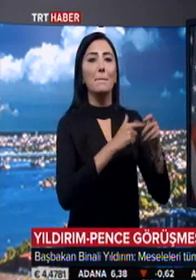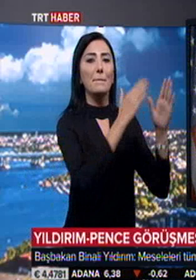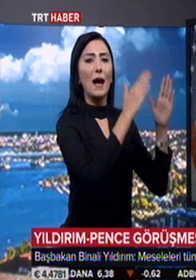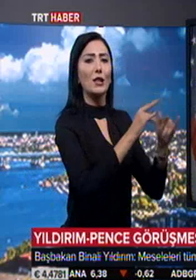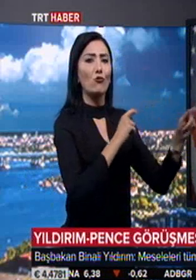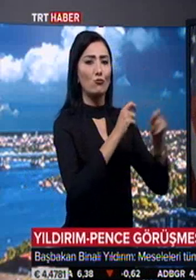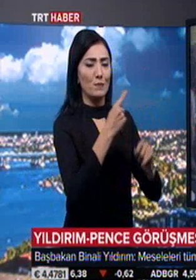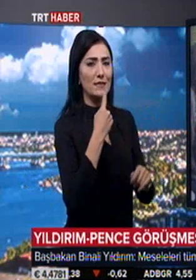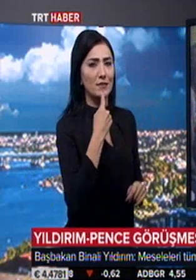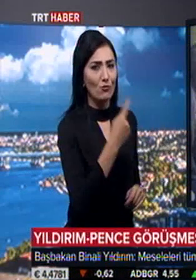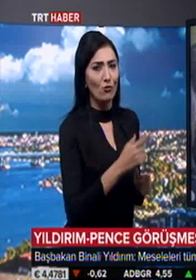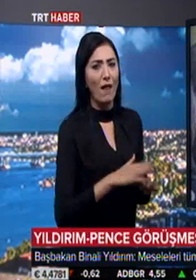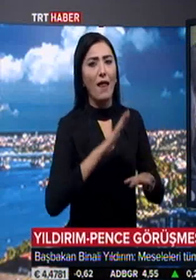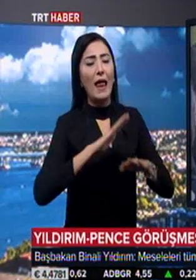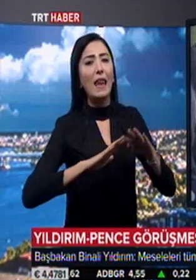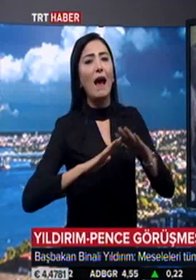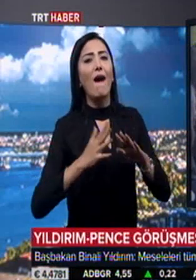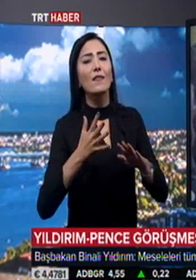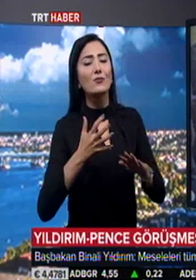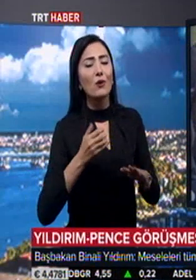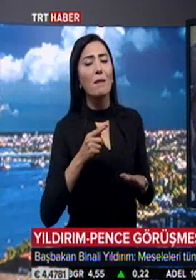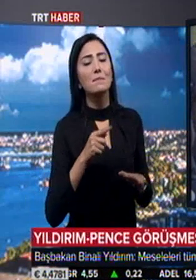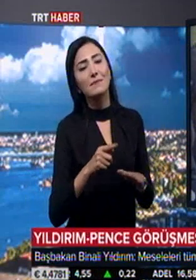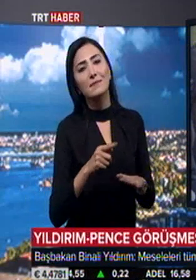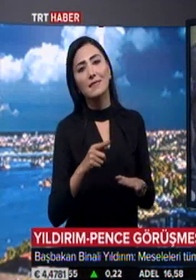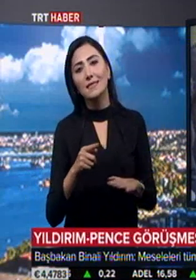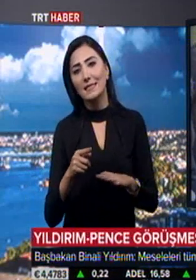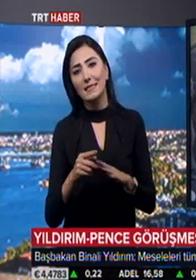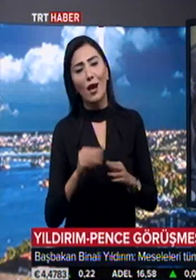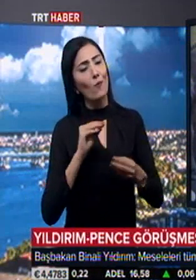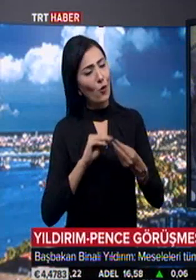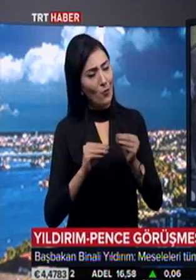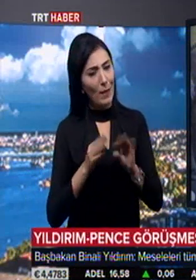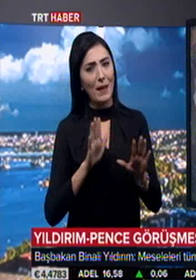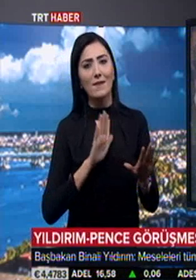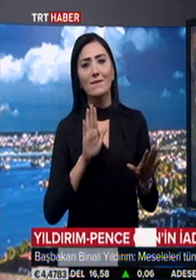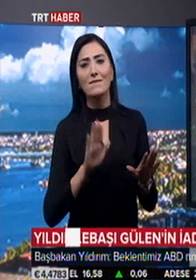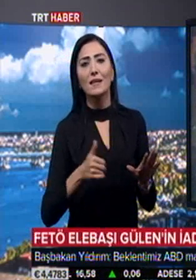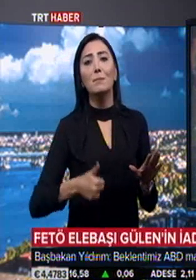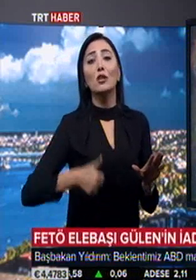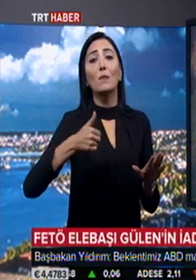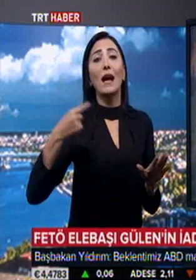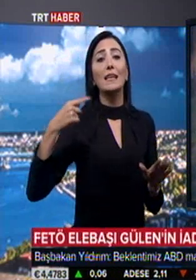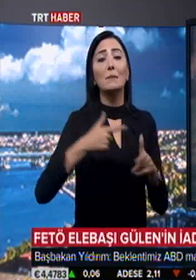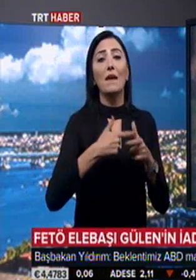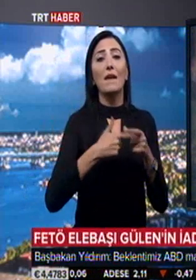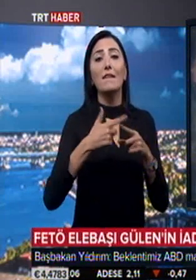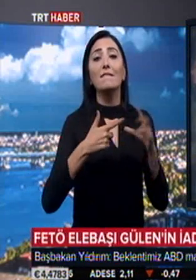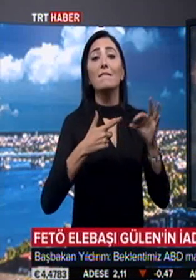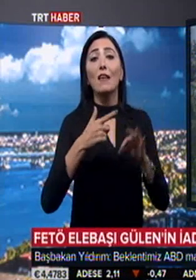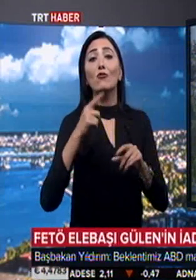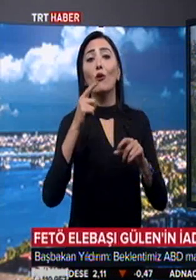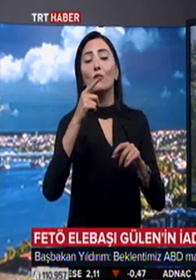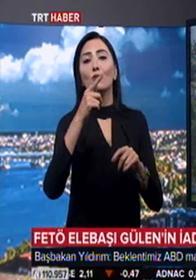görüşmesini işaret etti. El alacağımız meseleler var. Başbakan Yıldırım'a FETÖ elebaşının